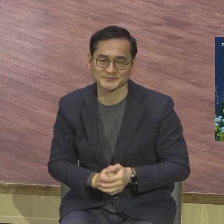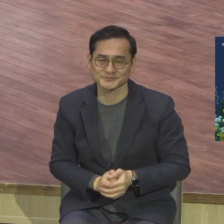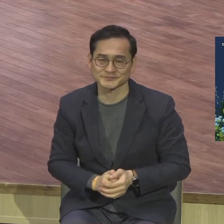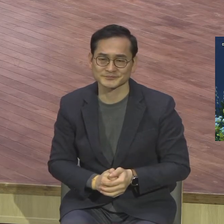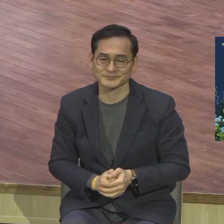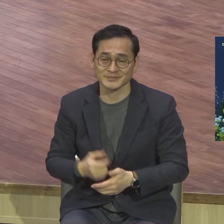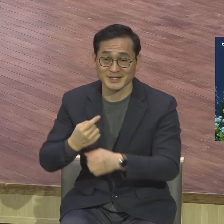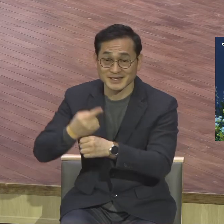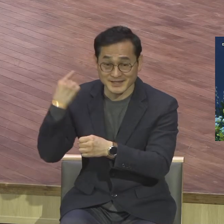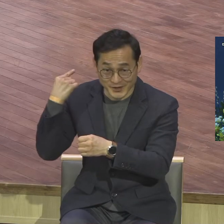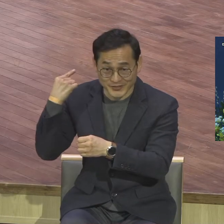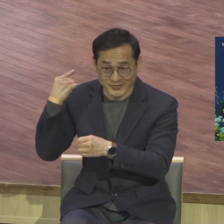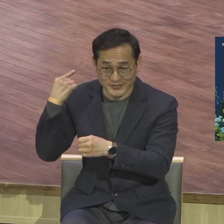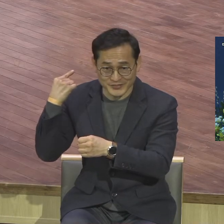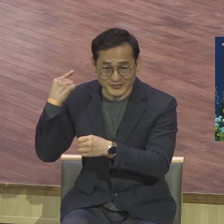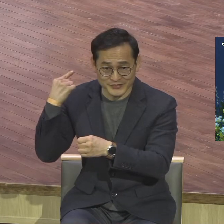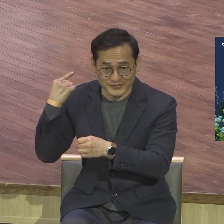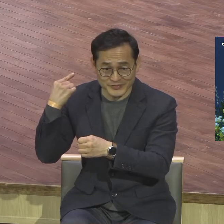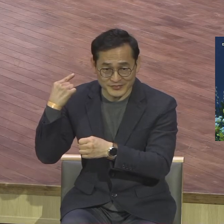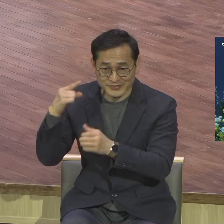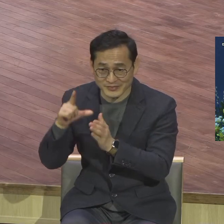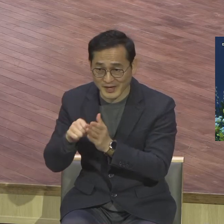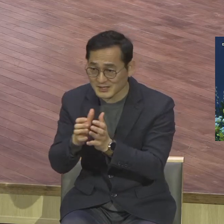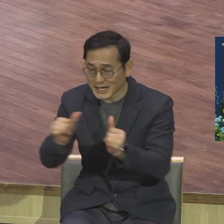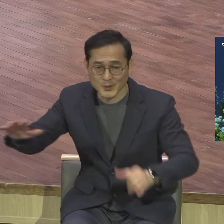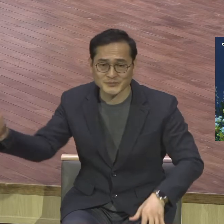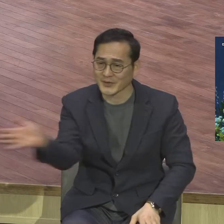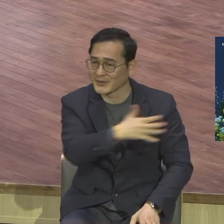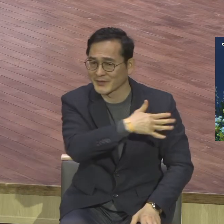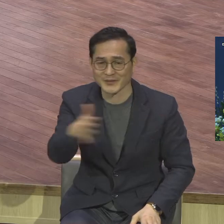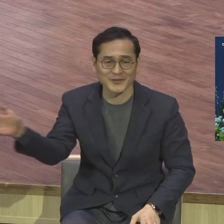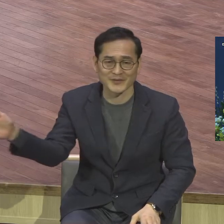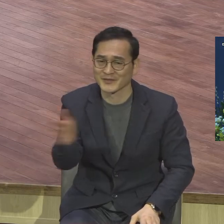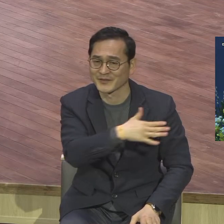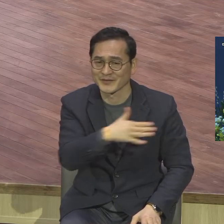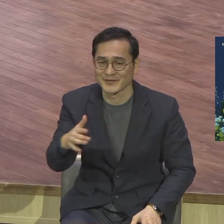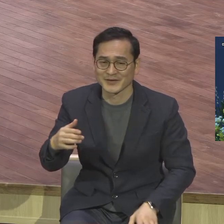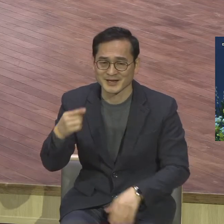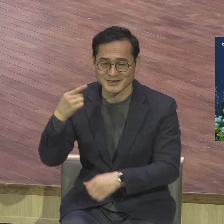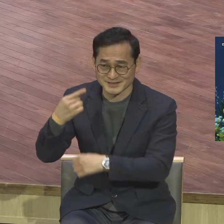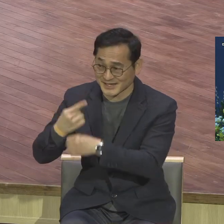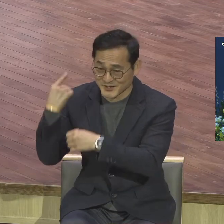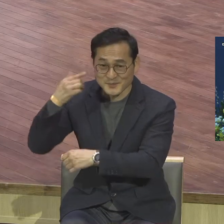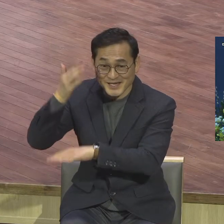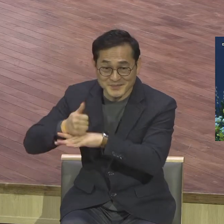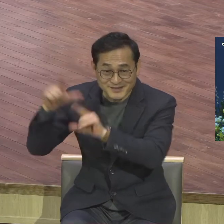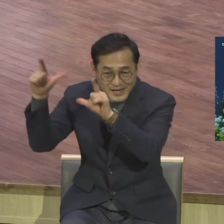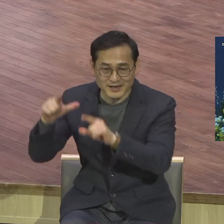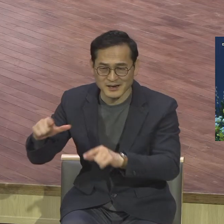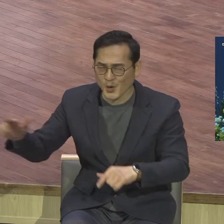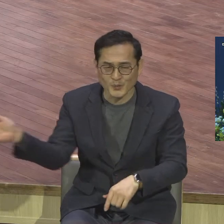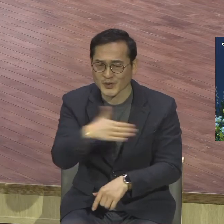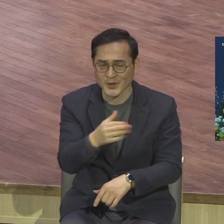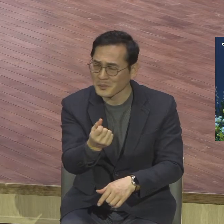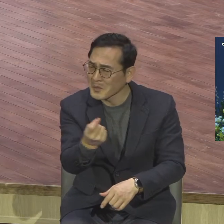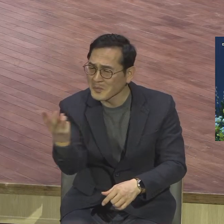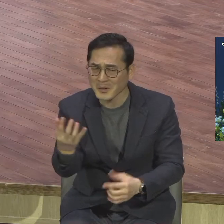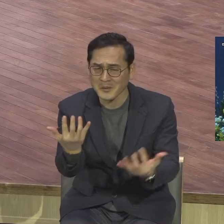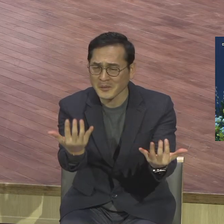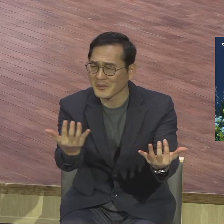송구영신 예배를 아무도 없이 들었어요 극소수 몇 미만 앉아놓고 그렇게 송구영신